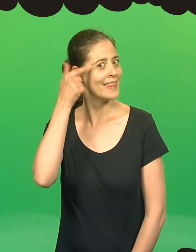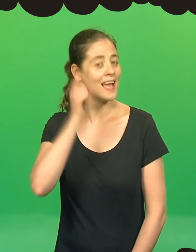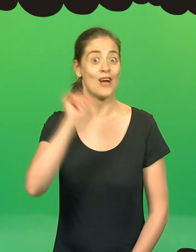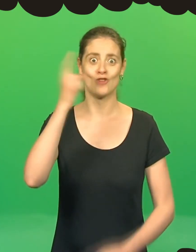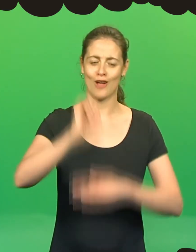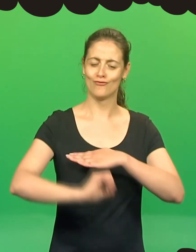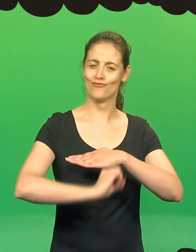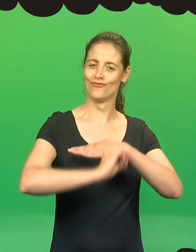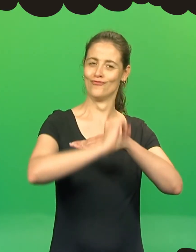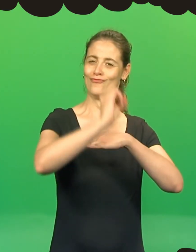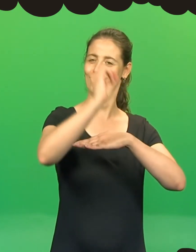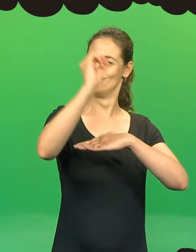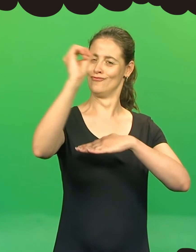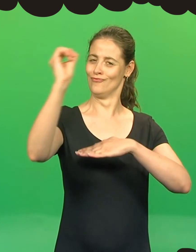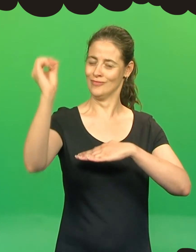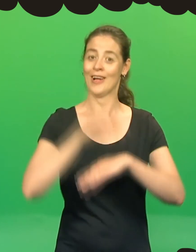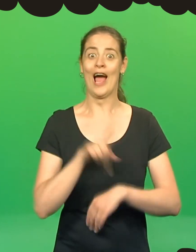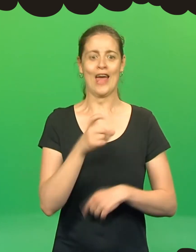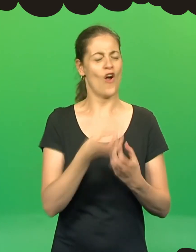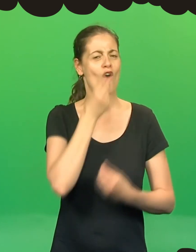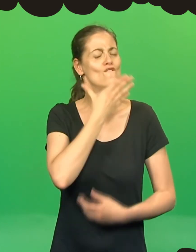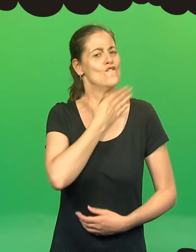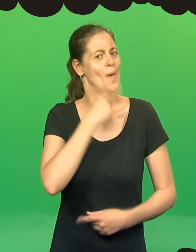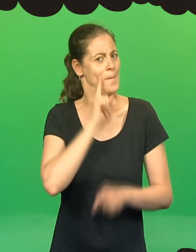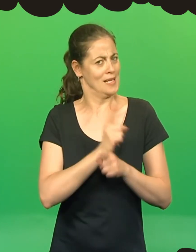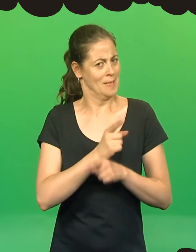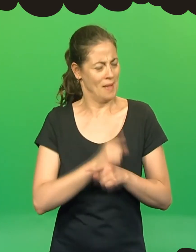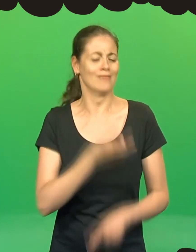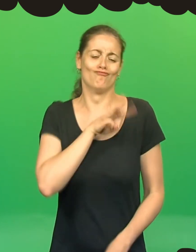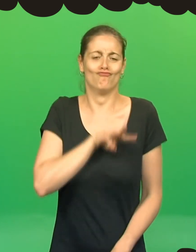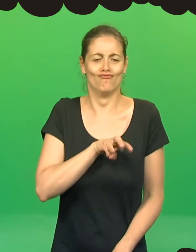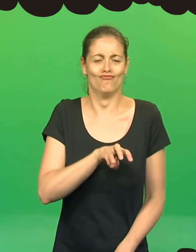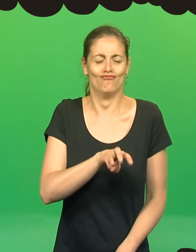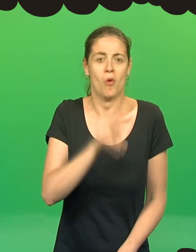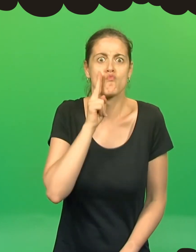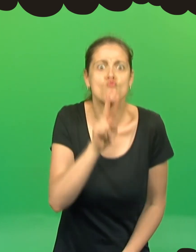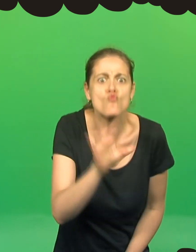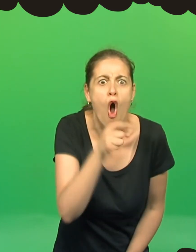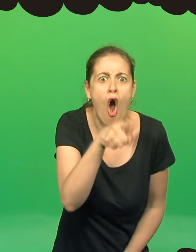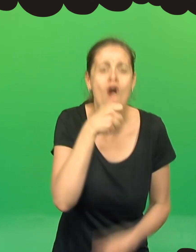Na quinta, como sempre, quando o sol nasceu, as lagartas só pensavam em comer.